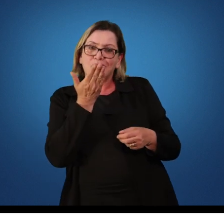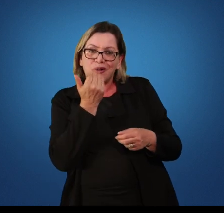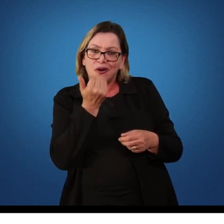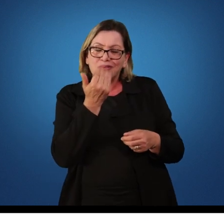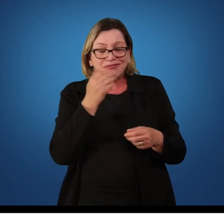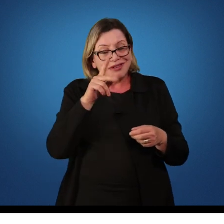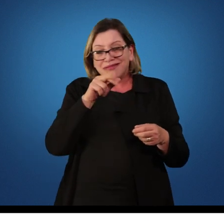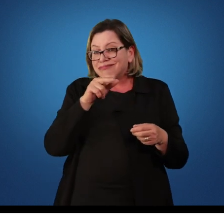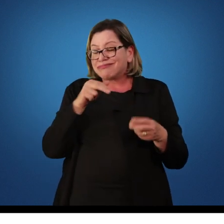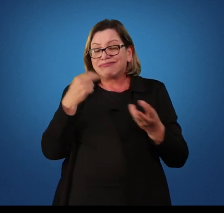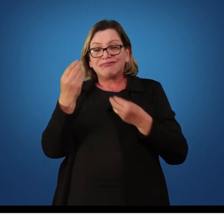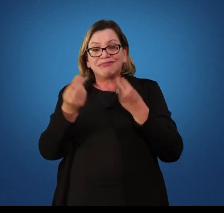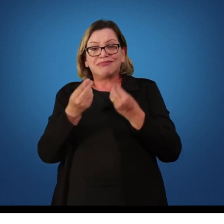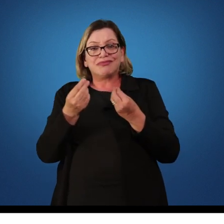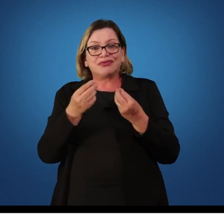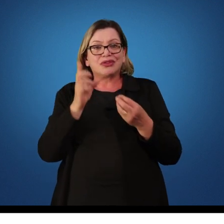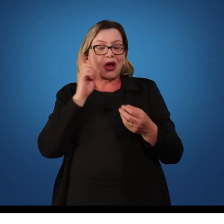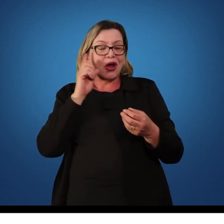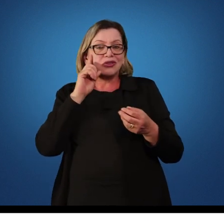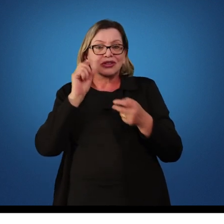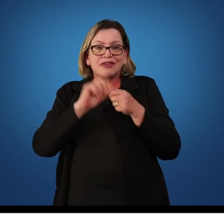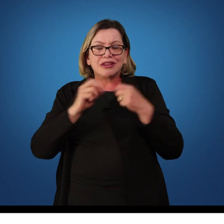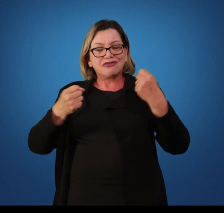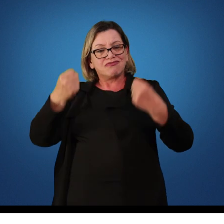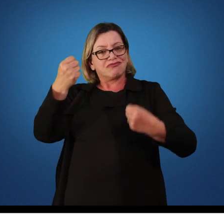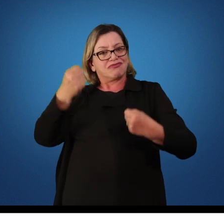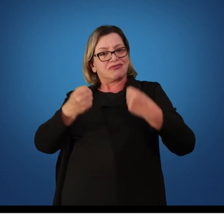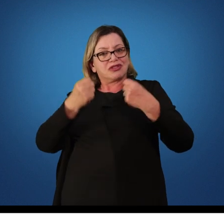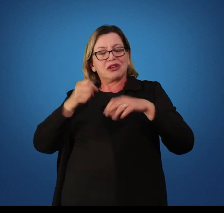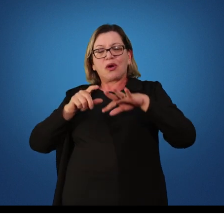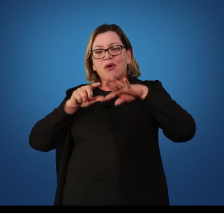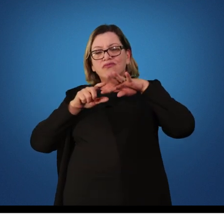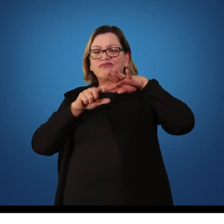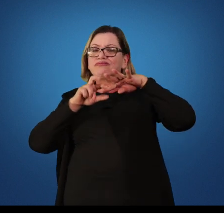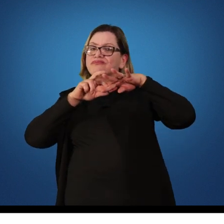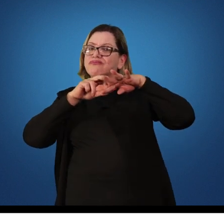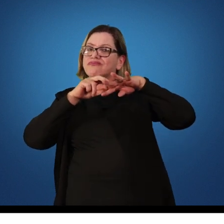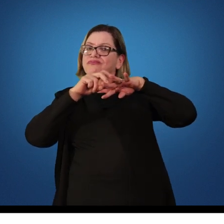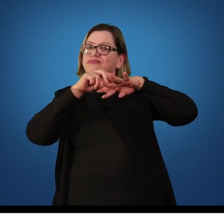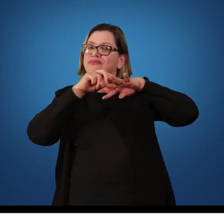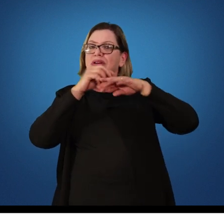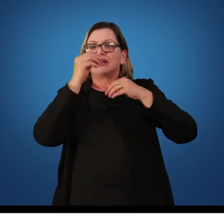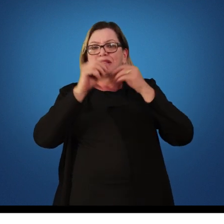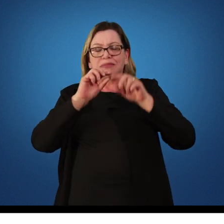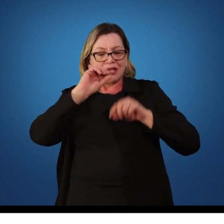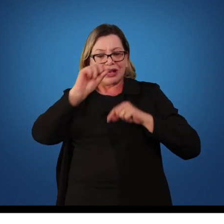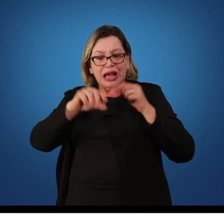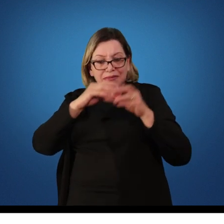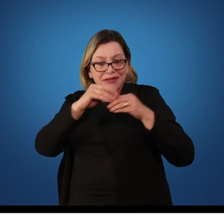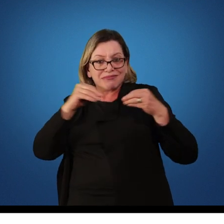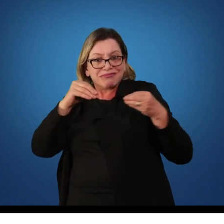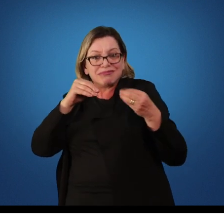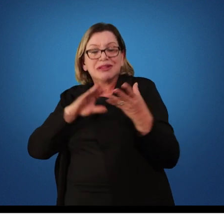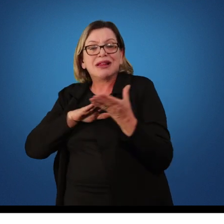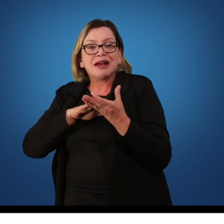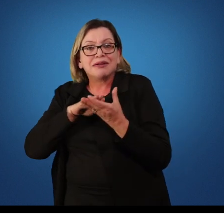dirigir, subir escadas, amarrar o tênis, pegar um